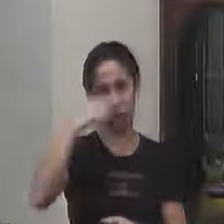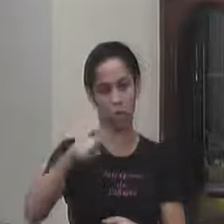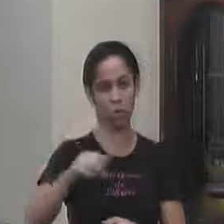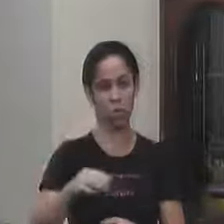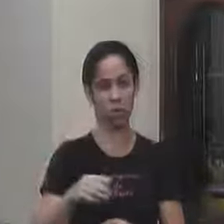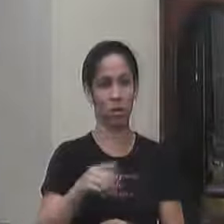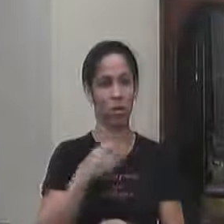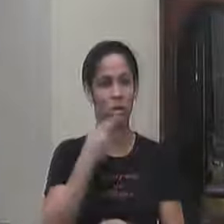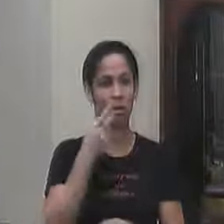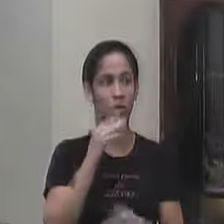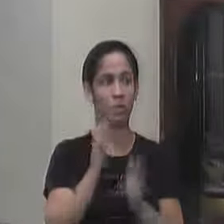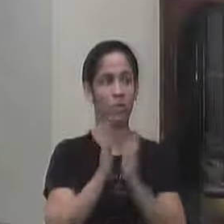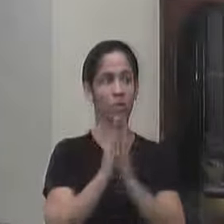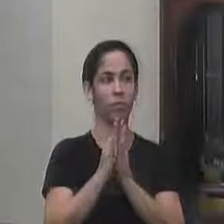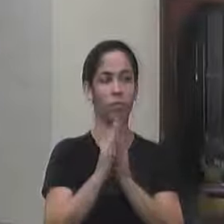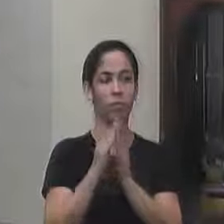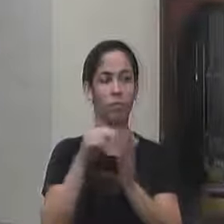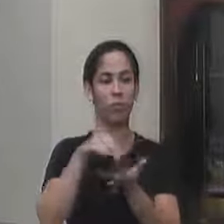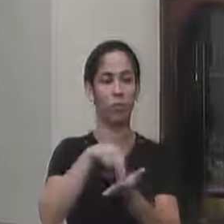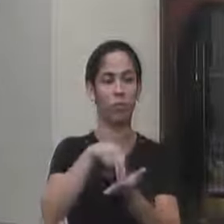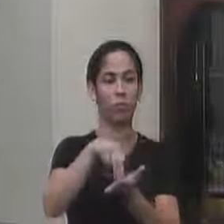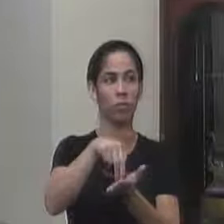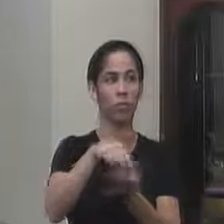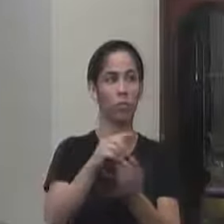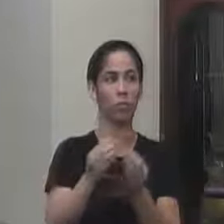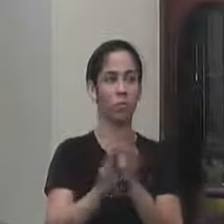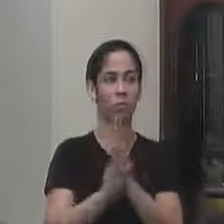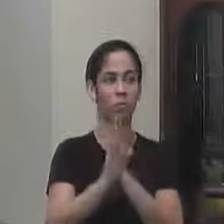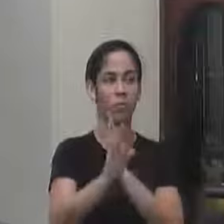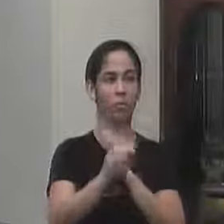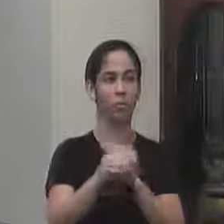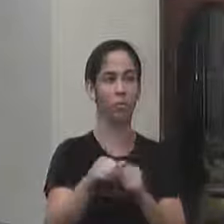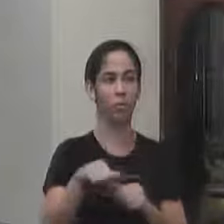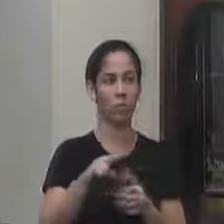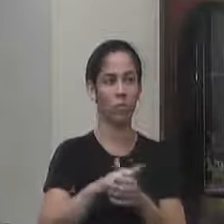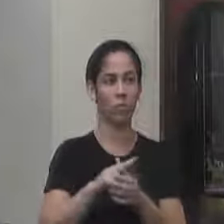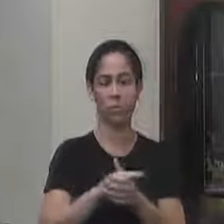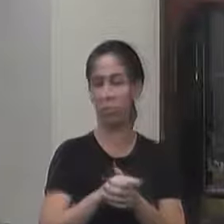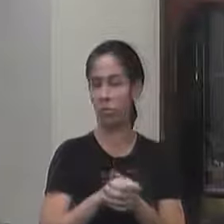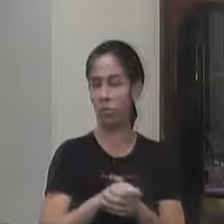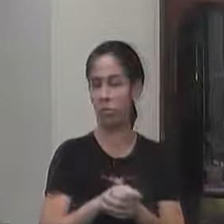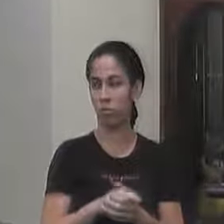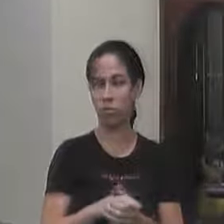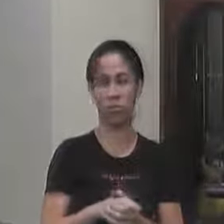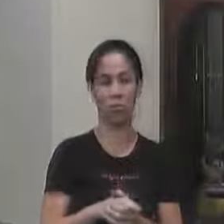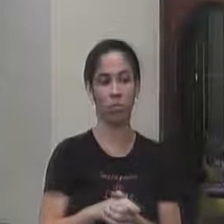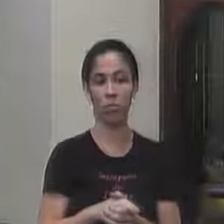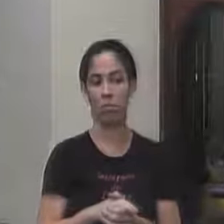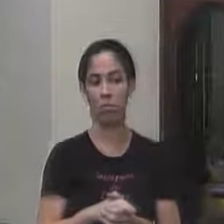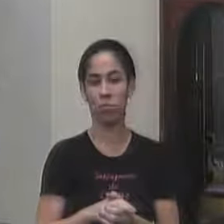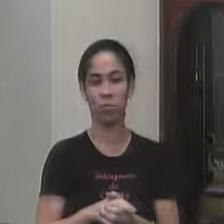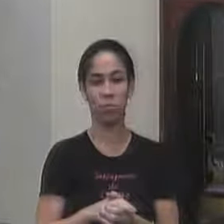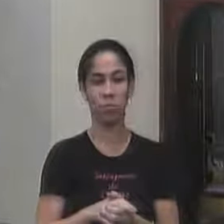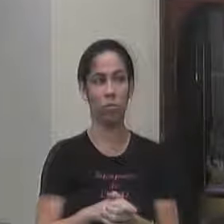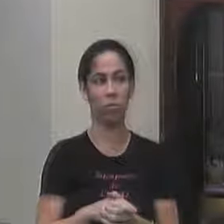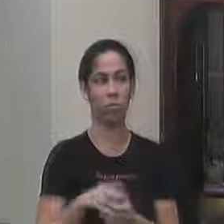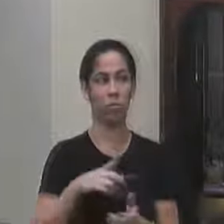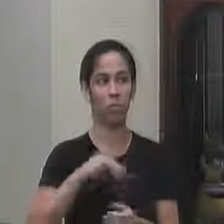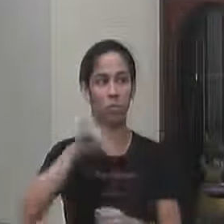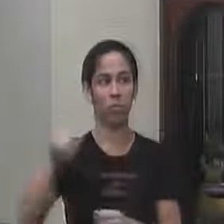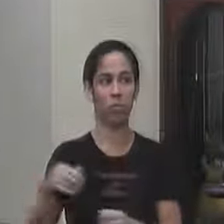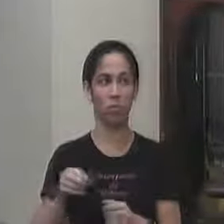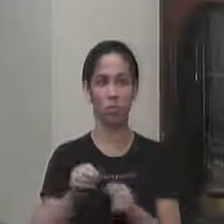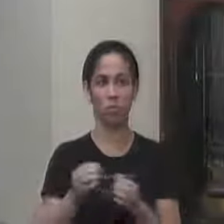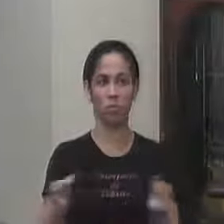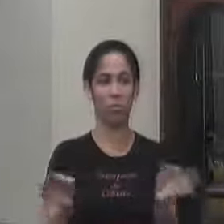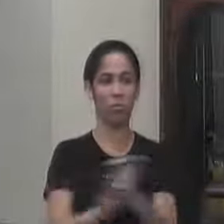cantar e estear a bandeira nacional e uma vez por mês o canto do hino de Valença tá quem teve a oportunidade de fazer o